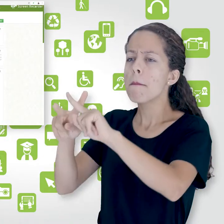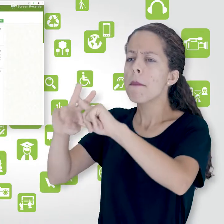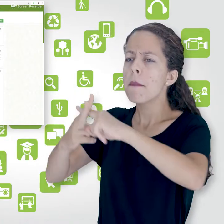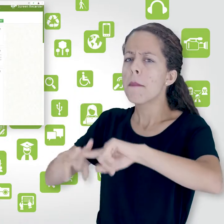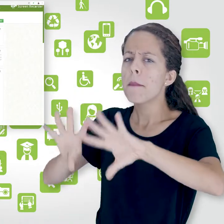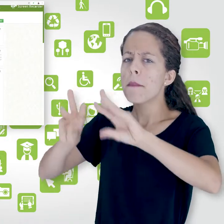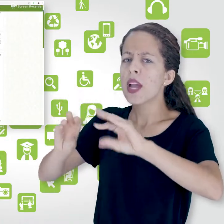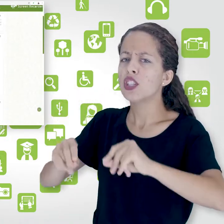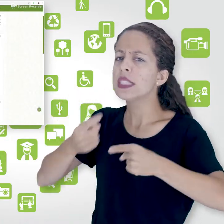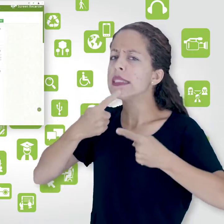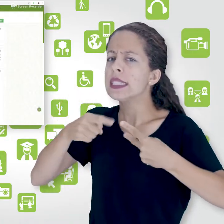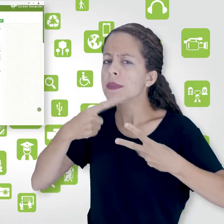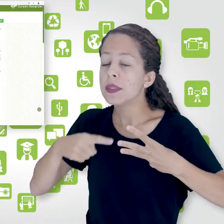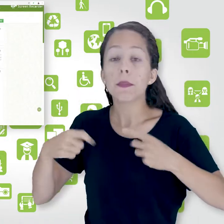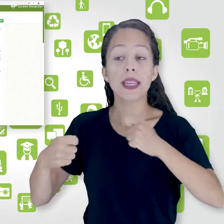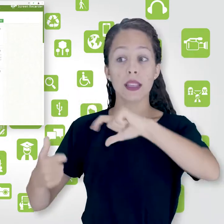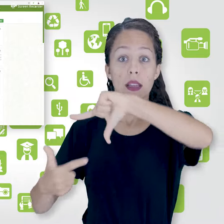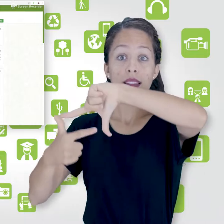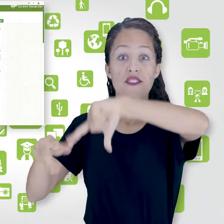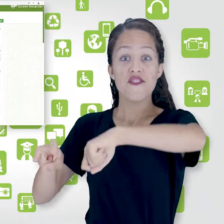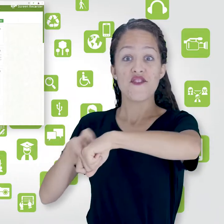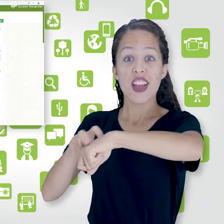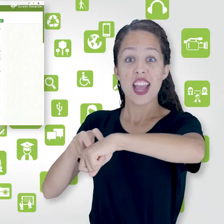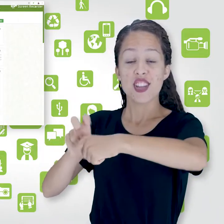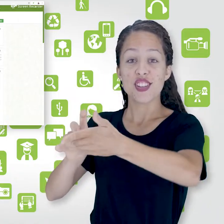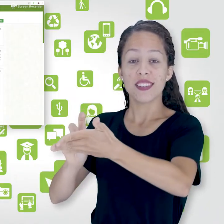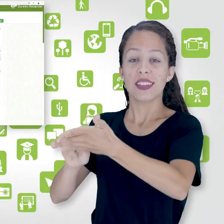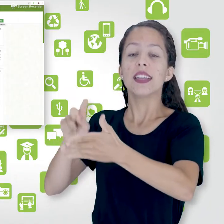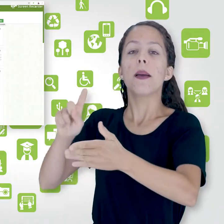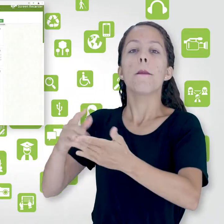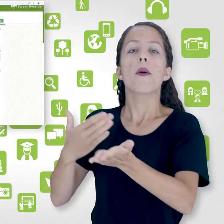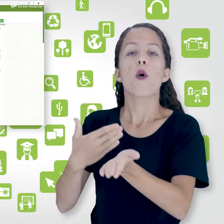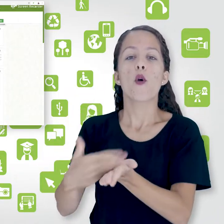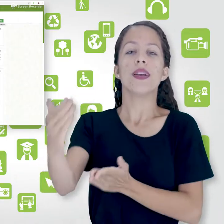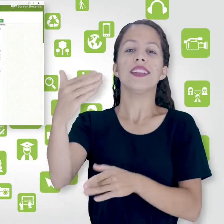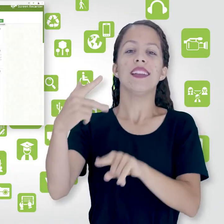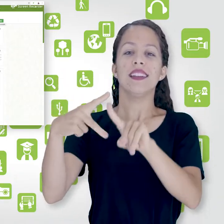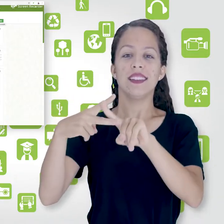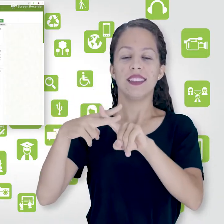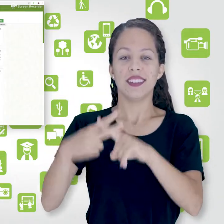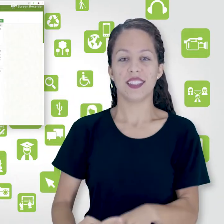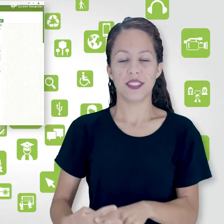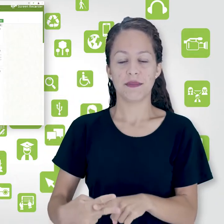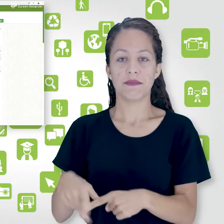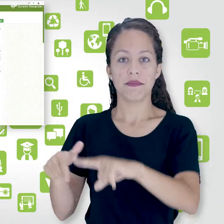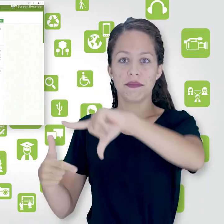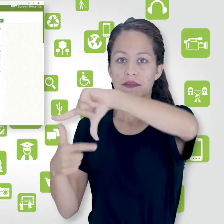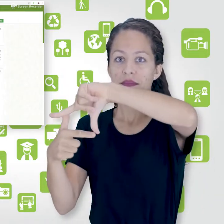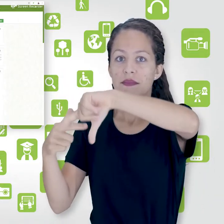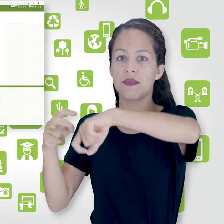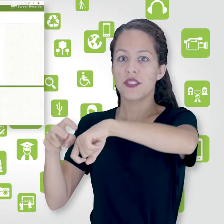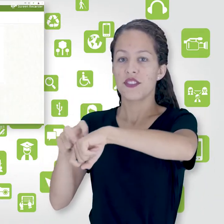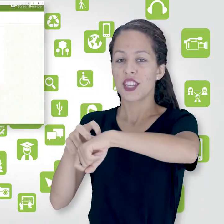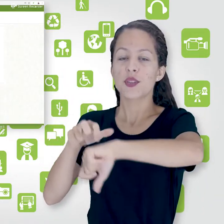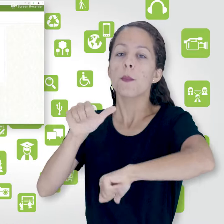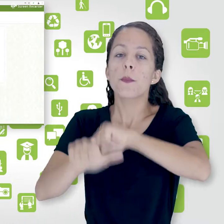que está nas semanas, você precisa clicar nesse botão ativar a edição, que está aqui em cima. Então, clicando, você vai ver que vai mudar.